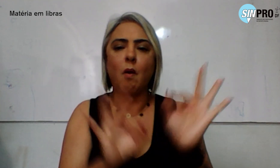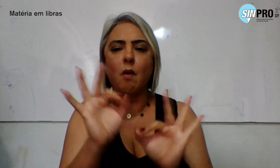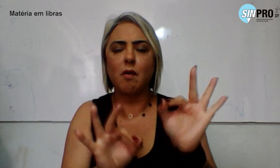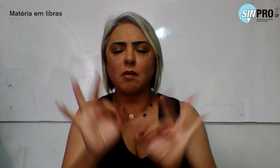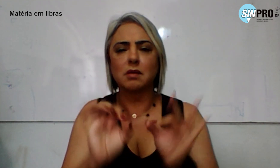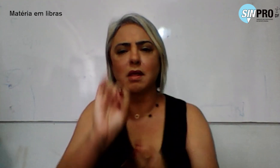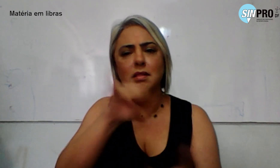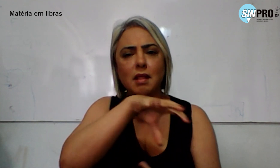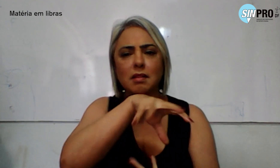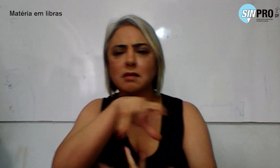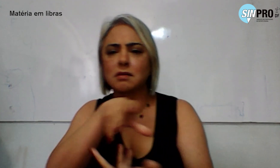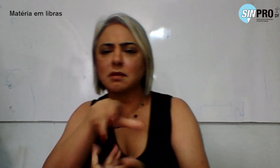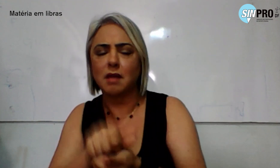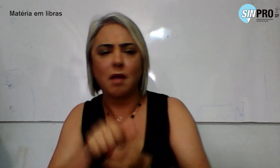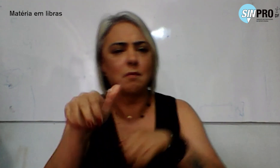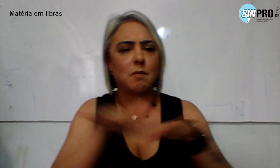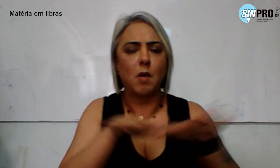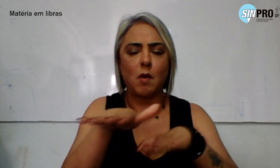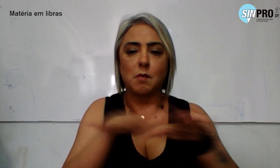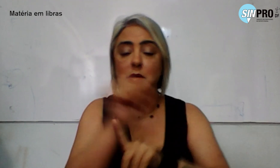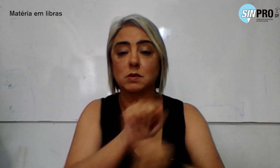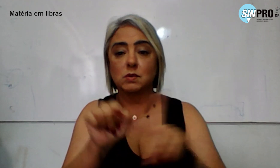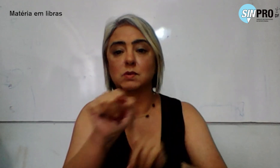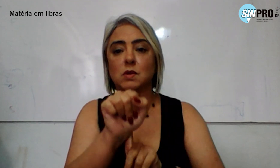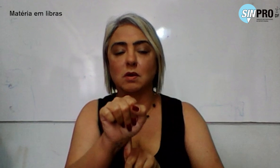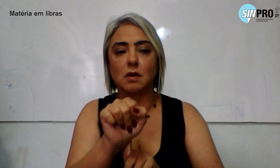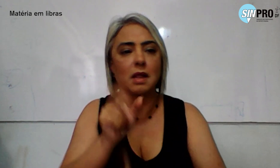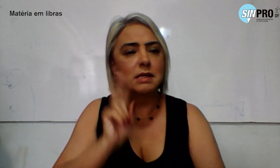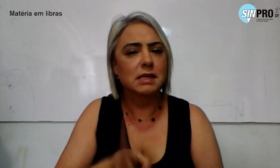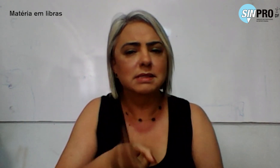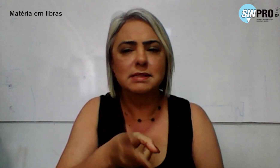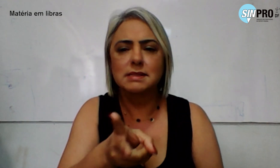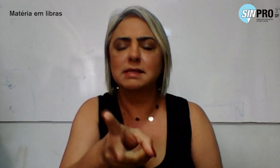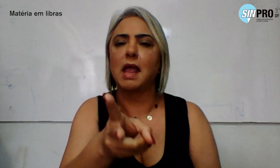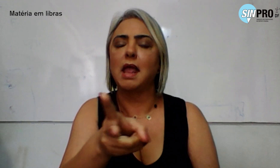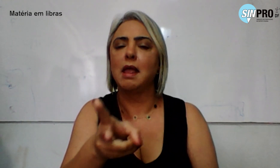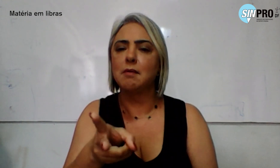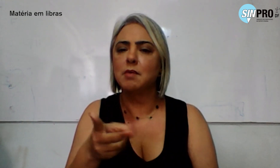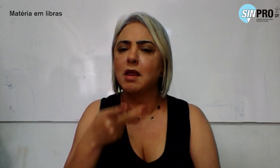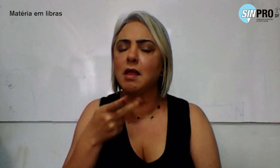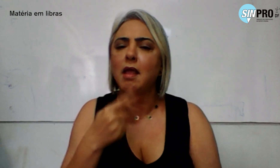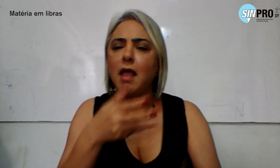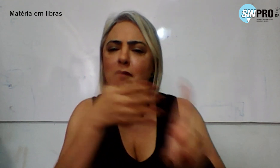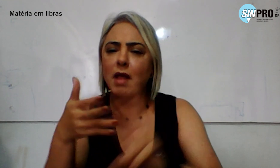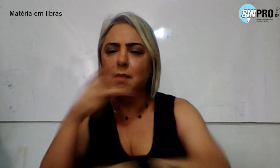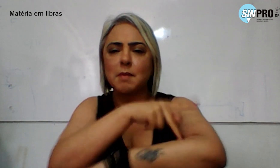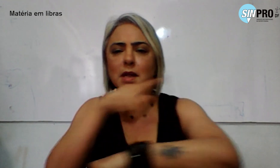internacionais e movimentos sociais frequentemente citam a pedagogia de Freire como